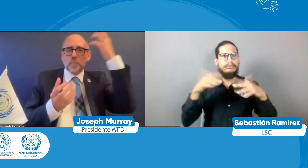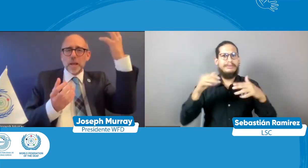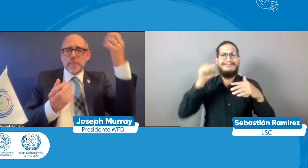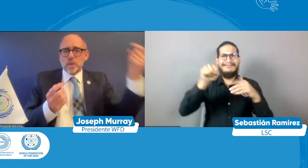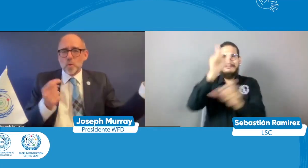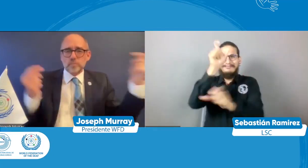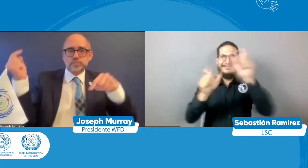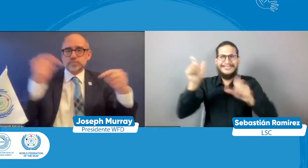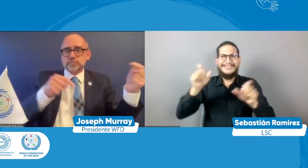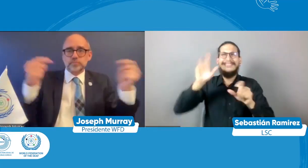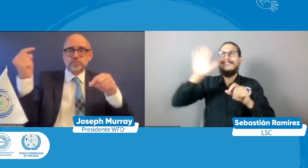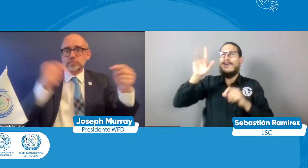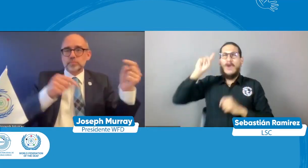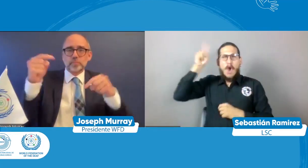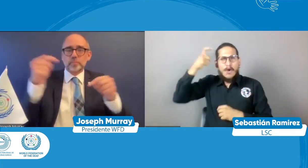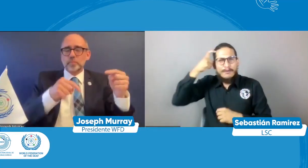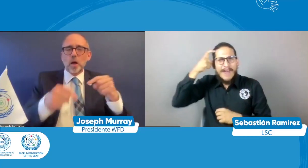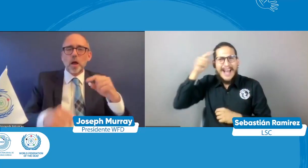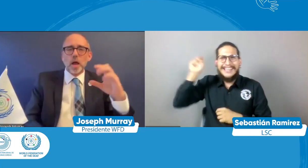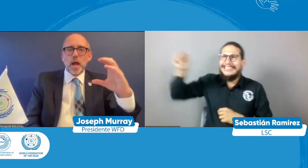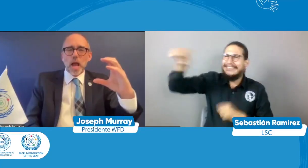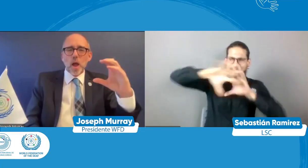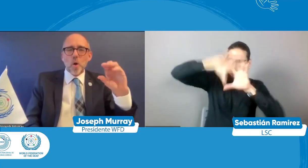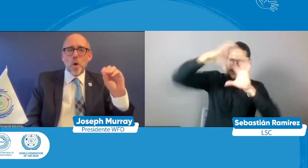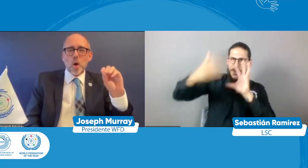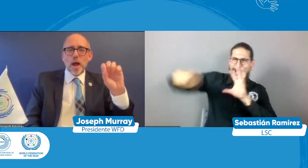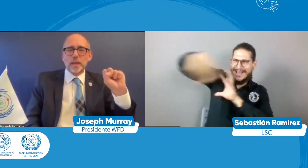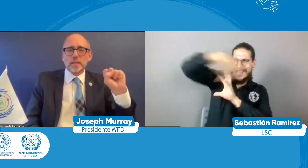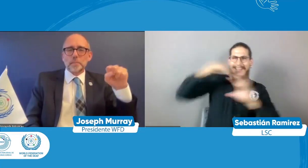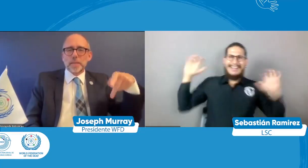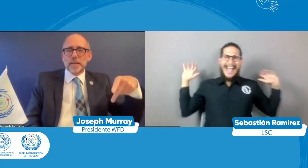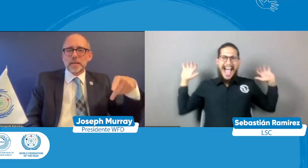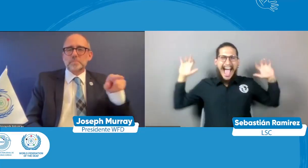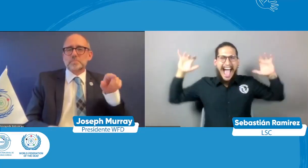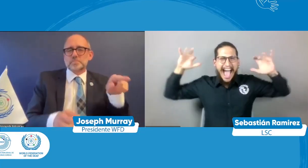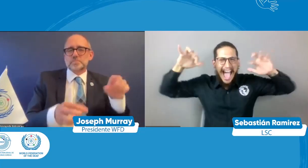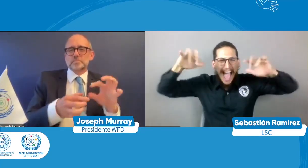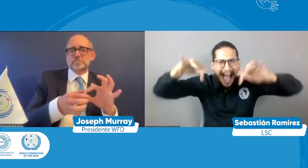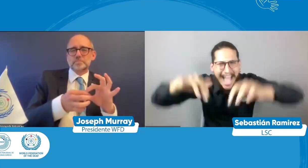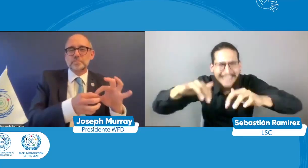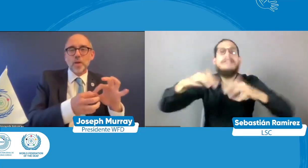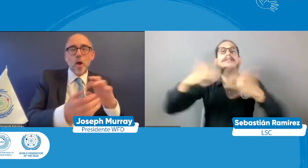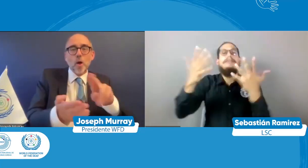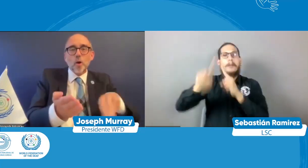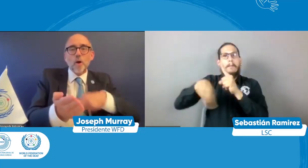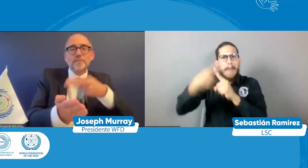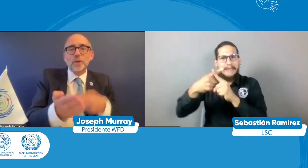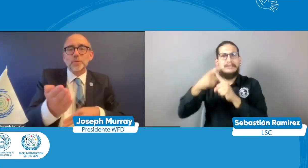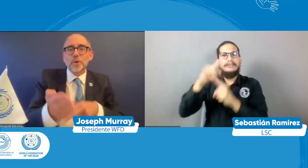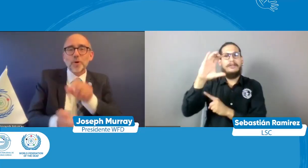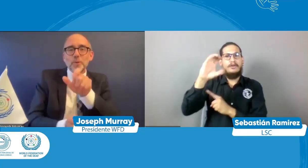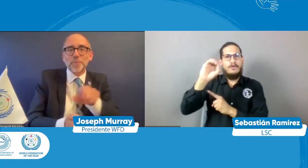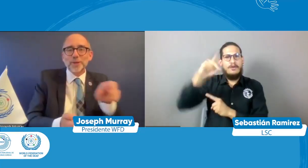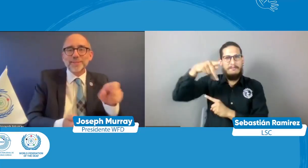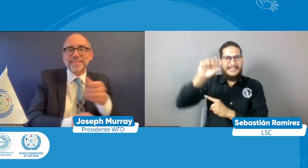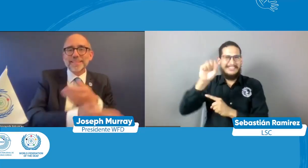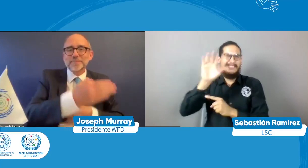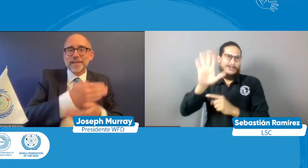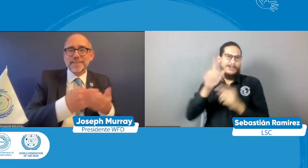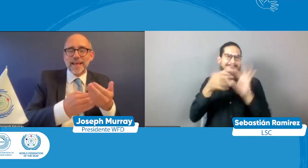estuvimos en la COST en este encuentro de los gobiernos los estados parte que